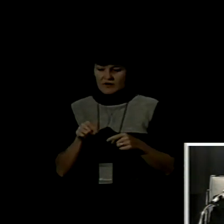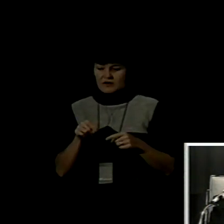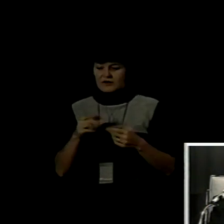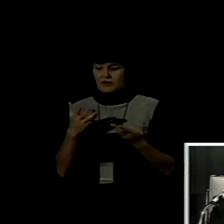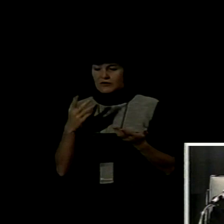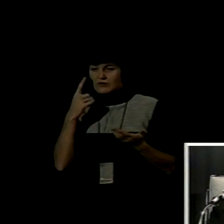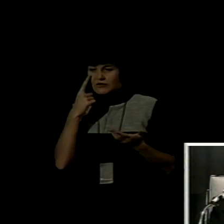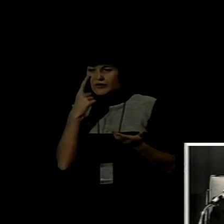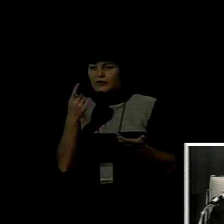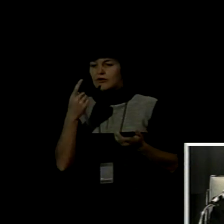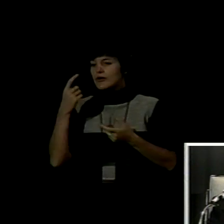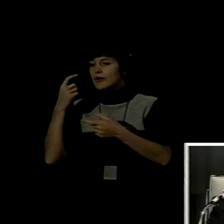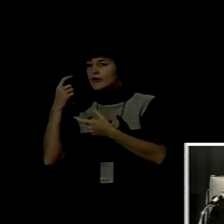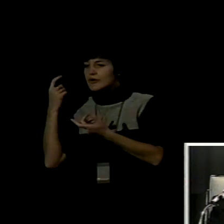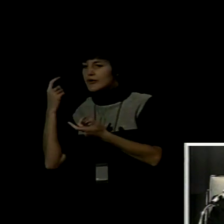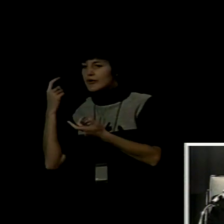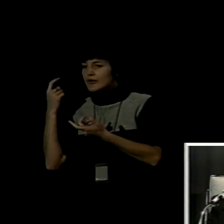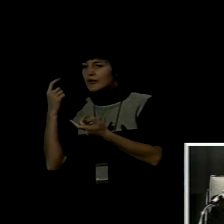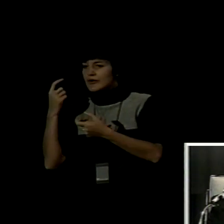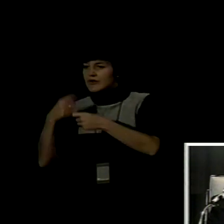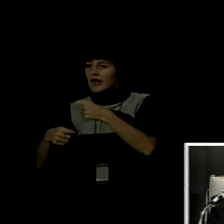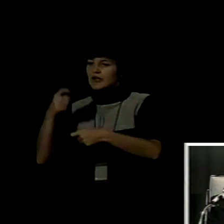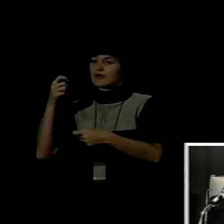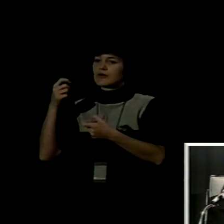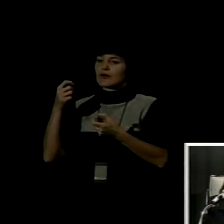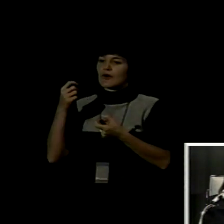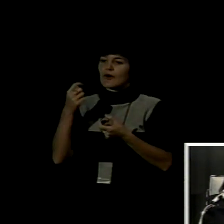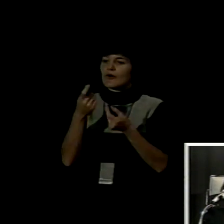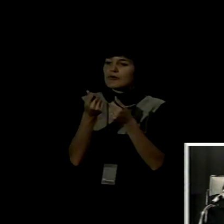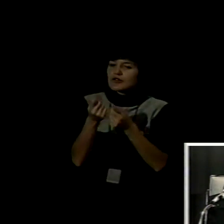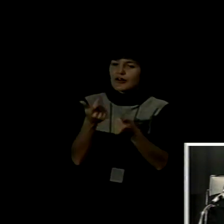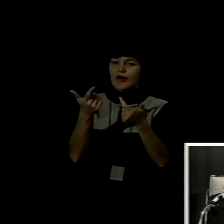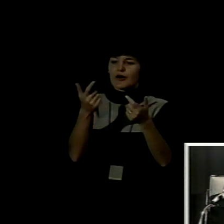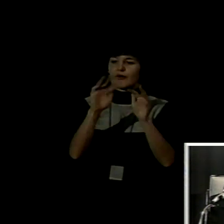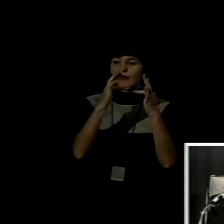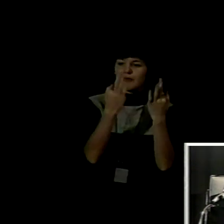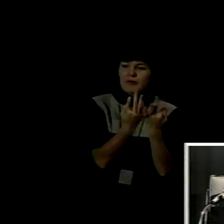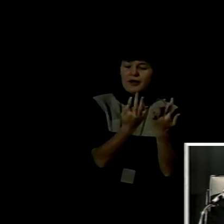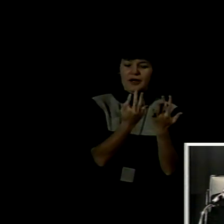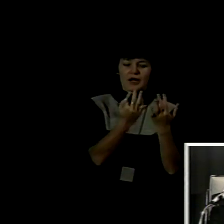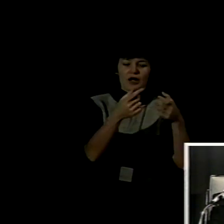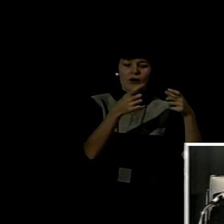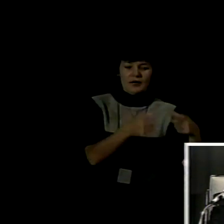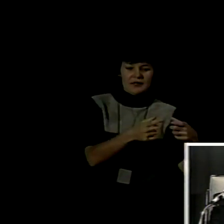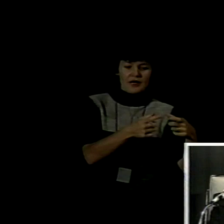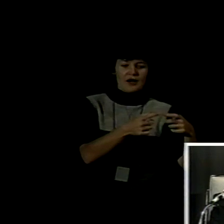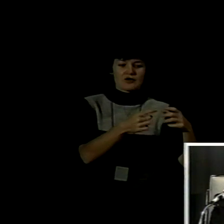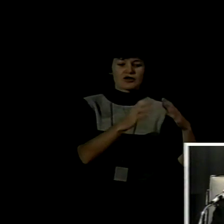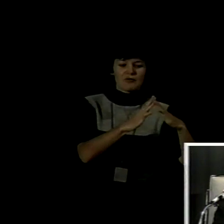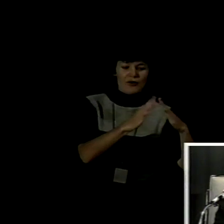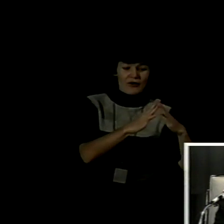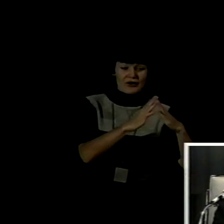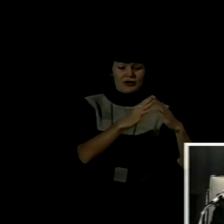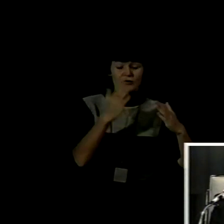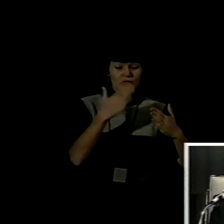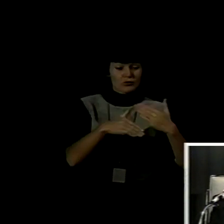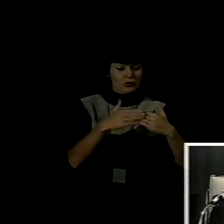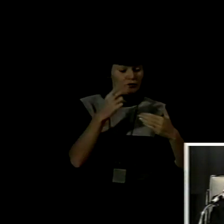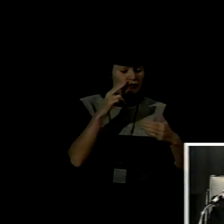condición social, familiar y localidad geográfica. Es decir, se hace énfasis